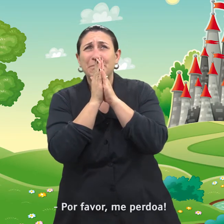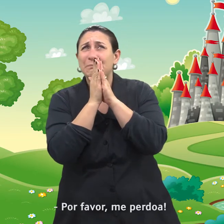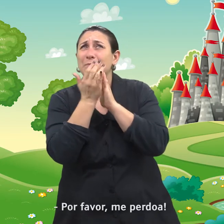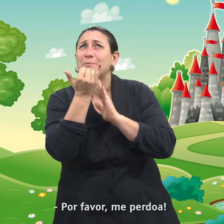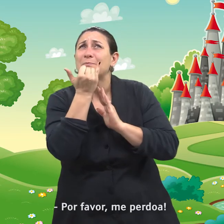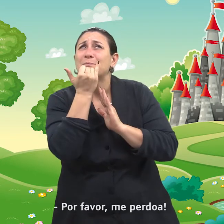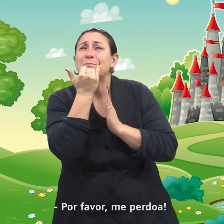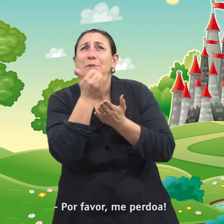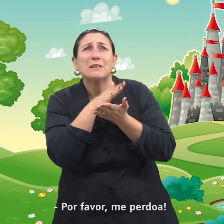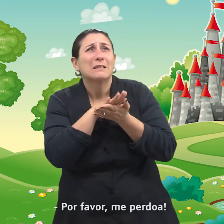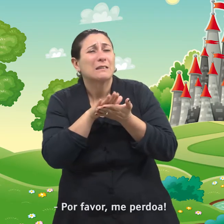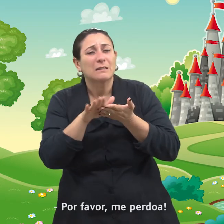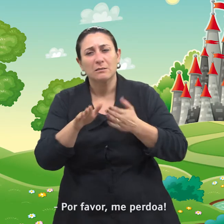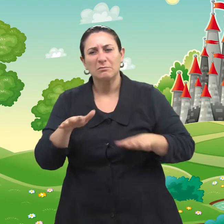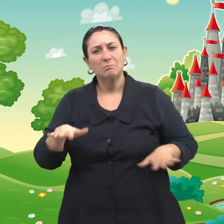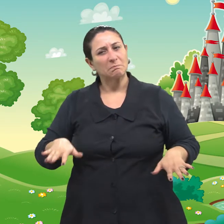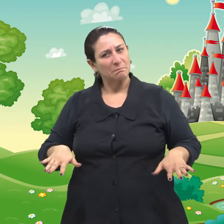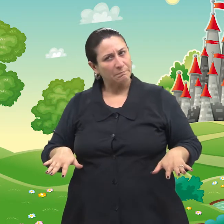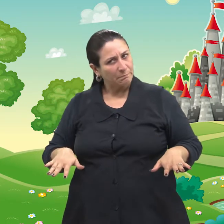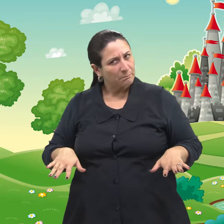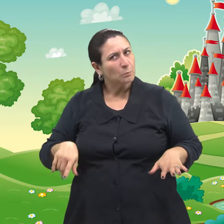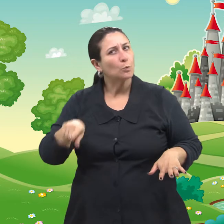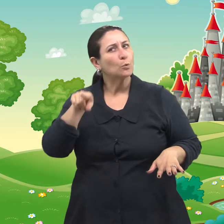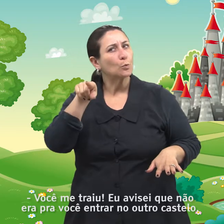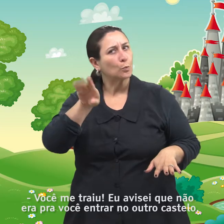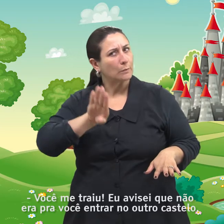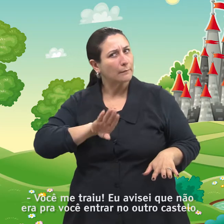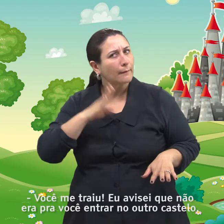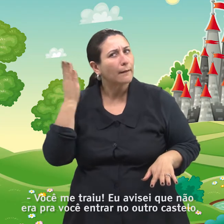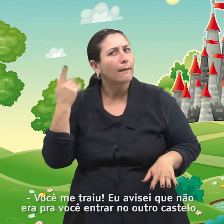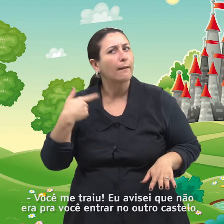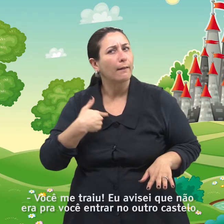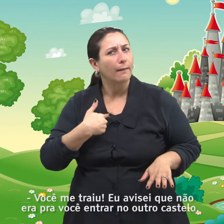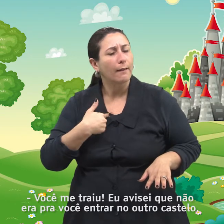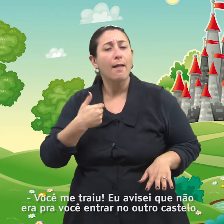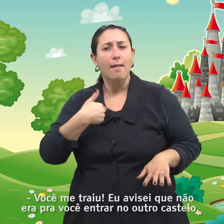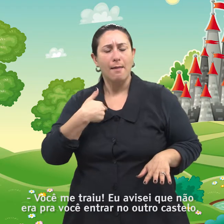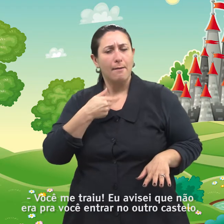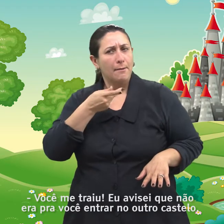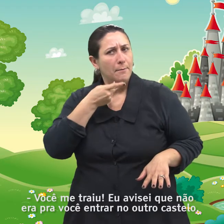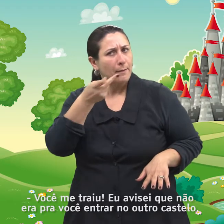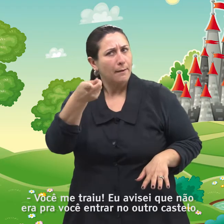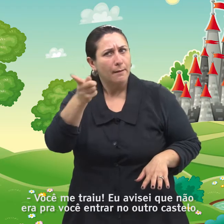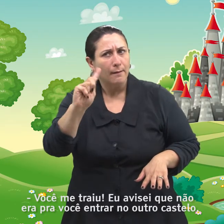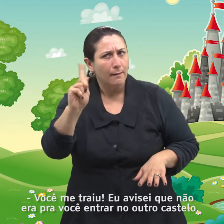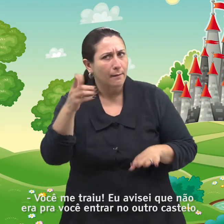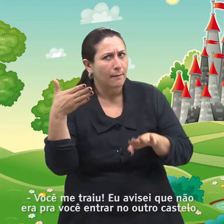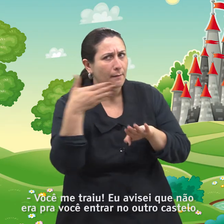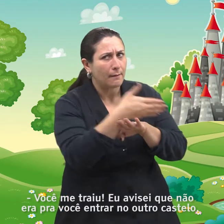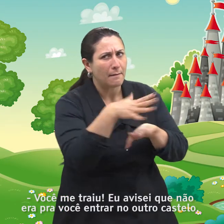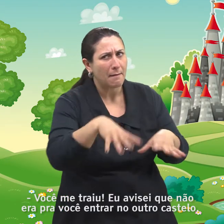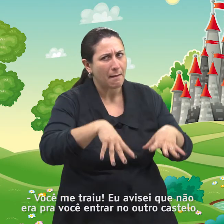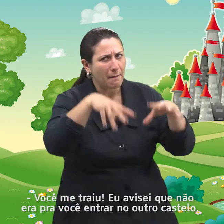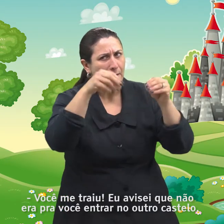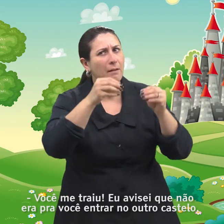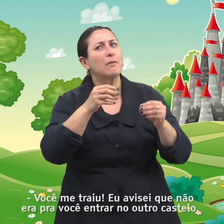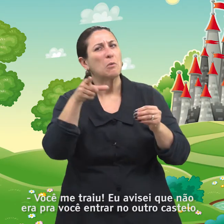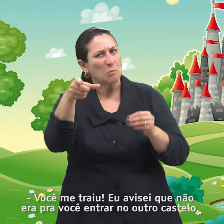favor, me perdoa. Você me traiu. Eu avisei que não era para você entrar no outro